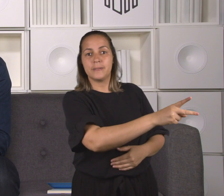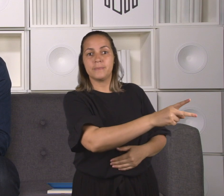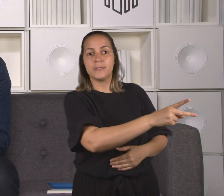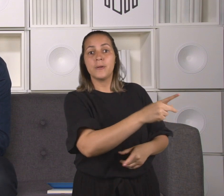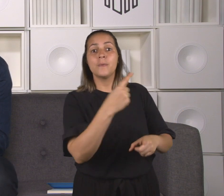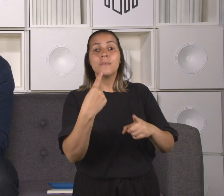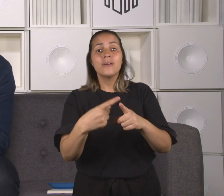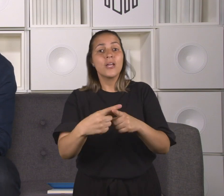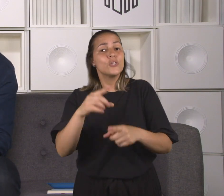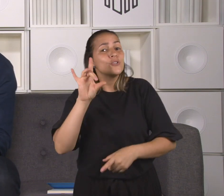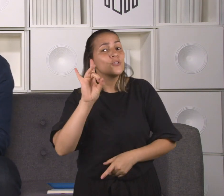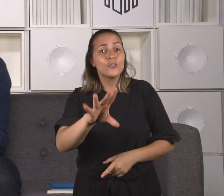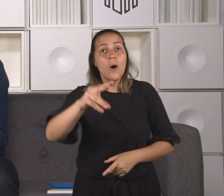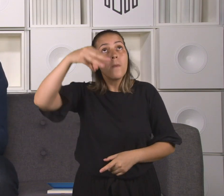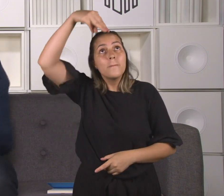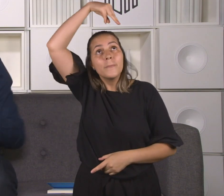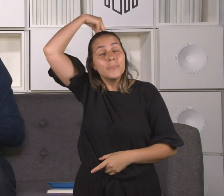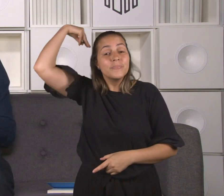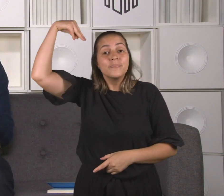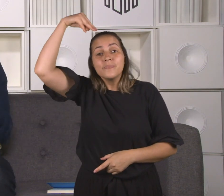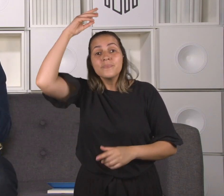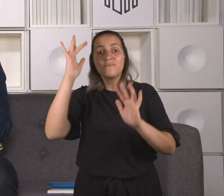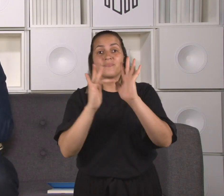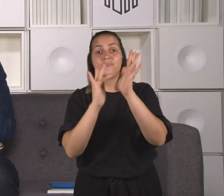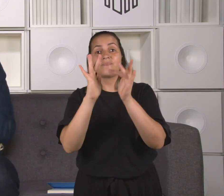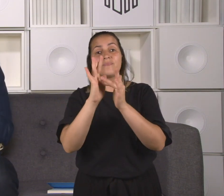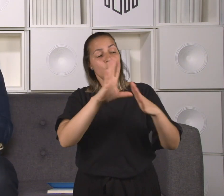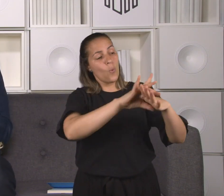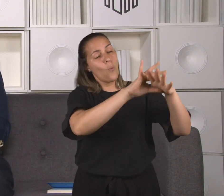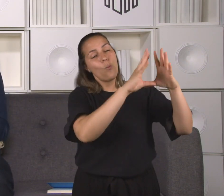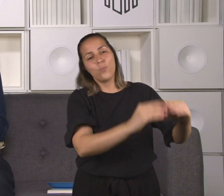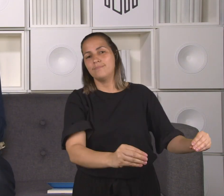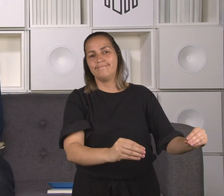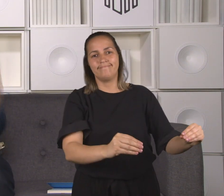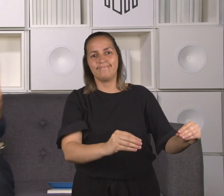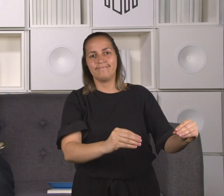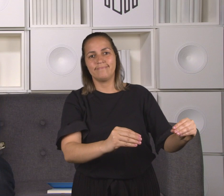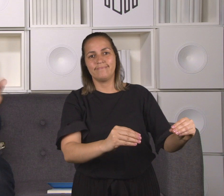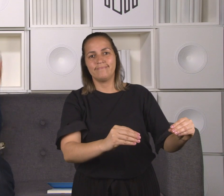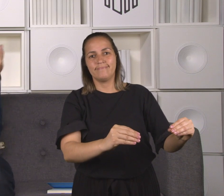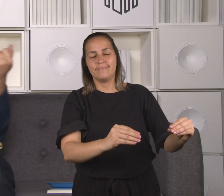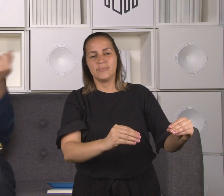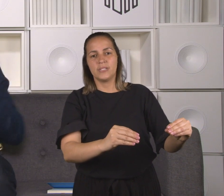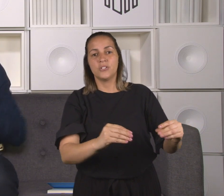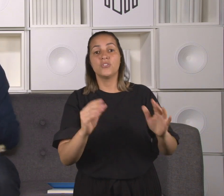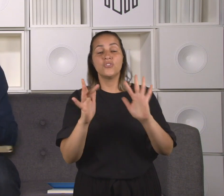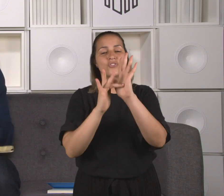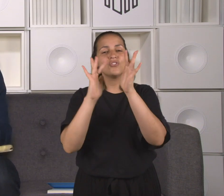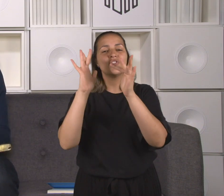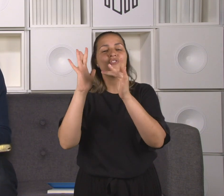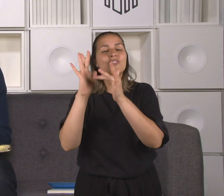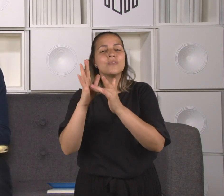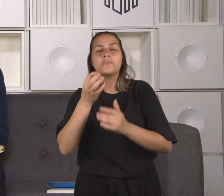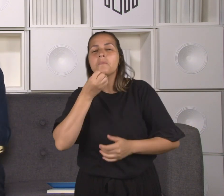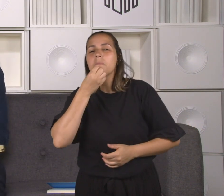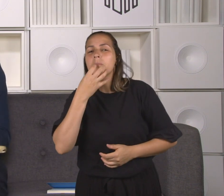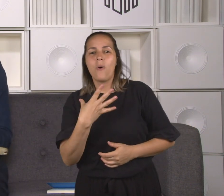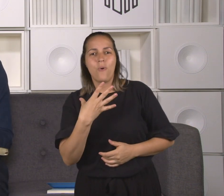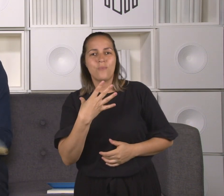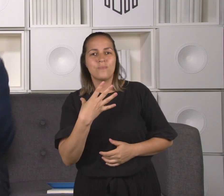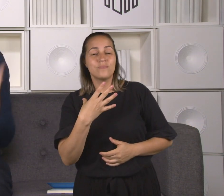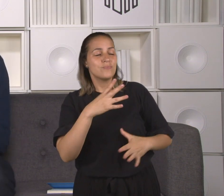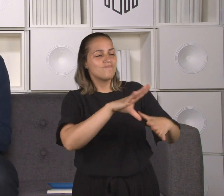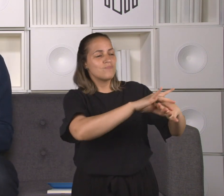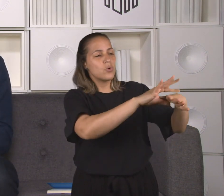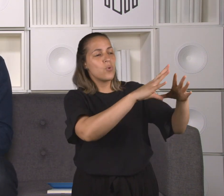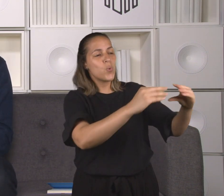Quando Jesus cura um leproso, ele não está apenas cuidando da enfermidade de uma pessoa em particular, mas ele está dizendo, olha, eu sou o